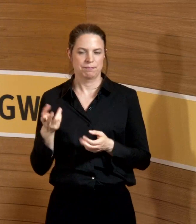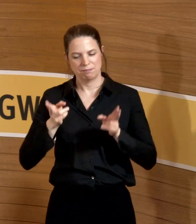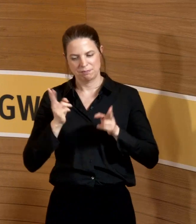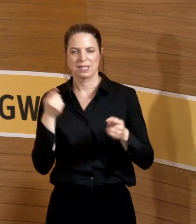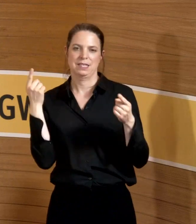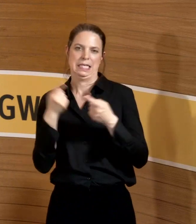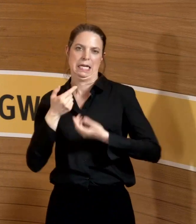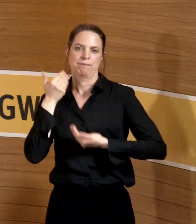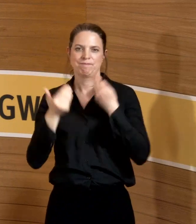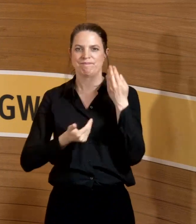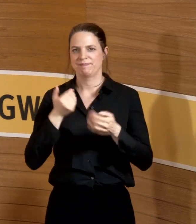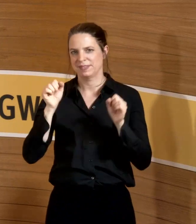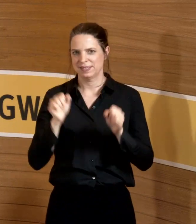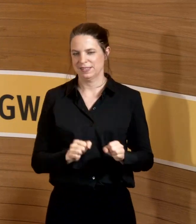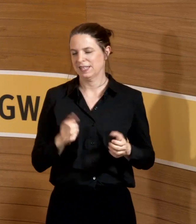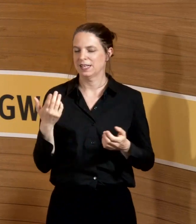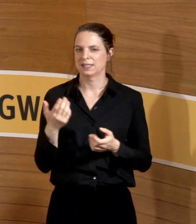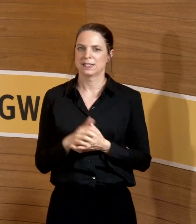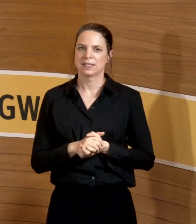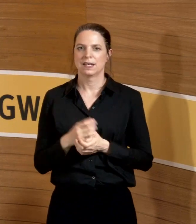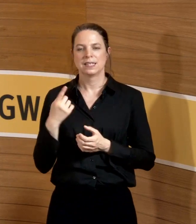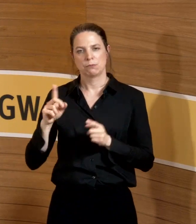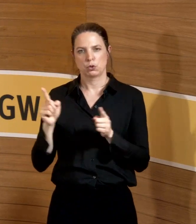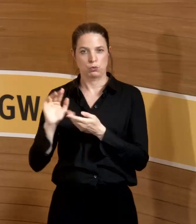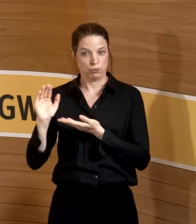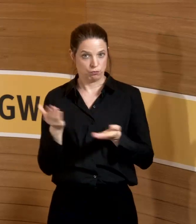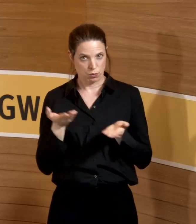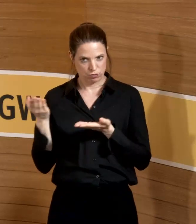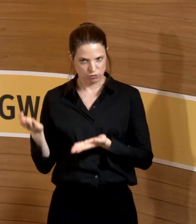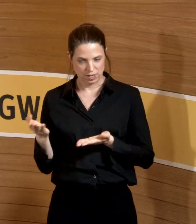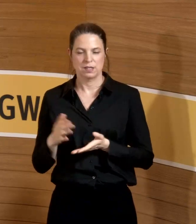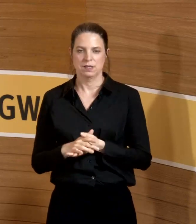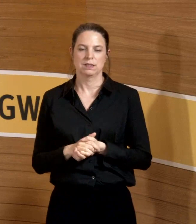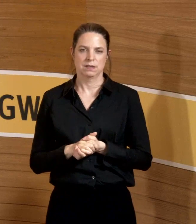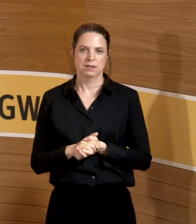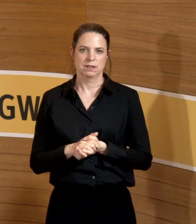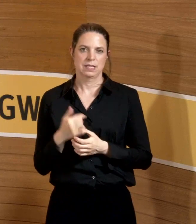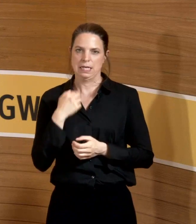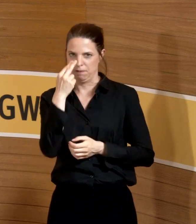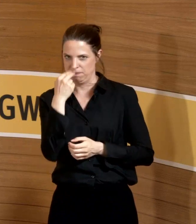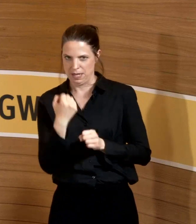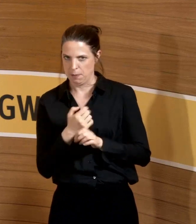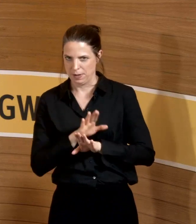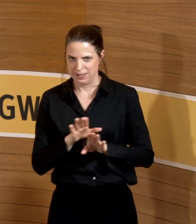Hand berichten. Frau Ochmann wird sich auch kurz selbst vorstellen. Dann mache ich da auch keine Fehler.